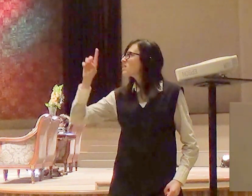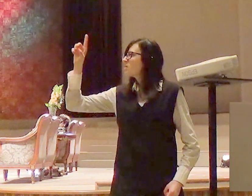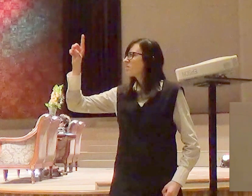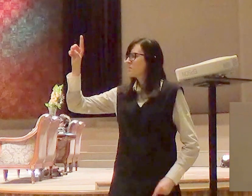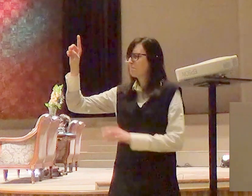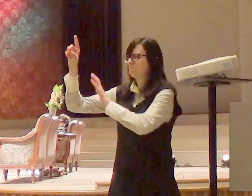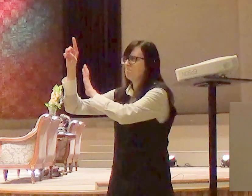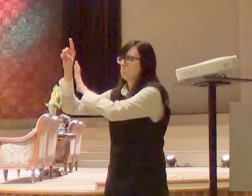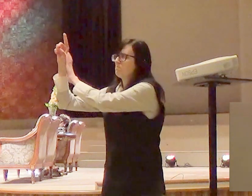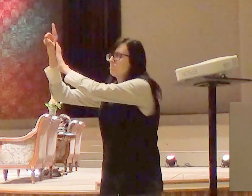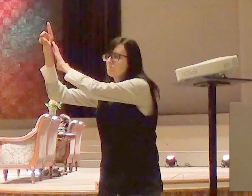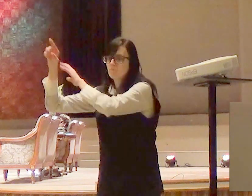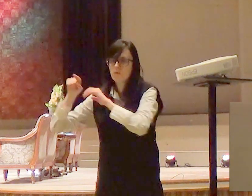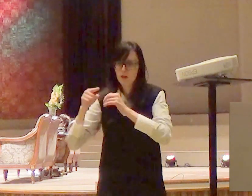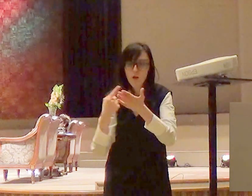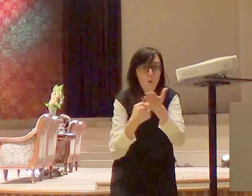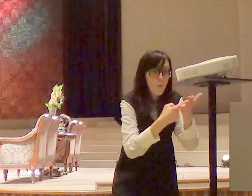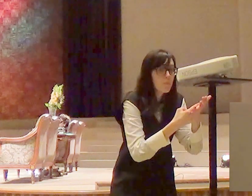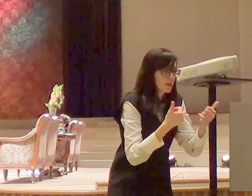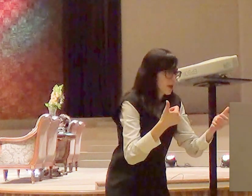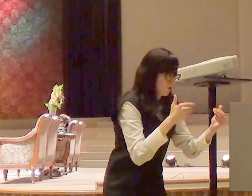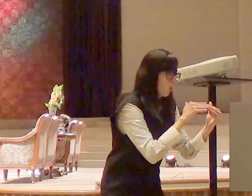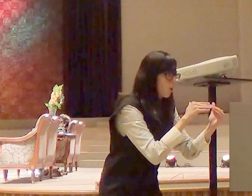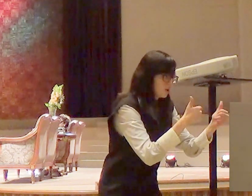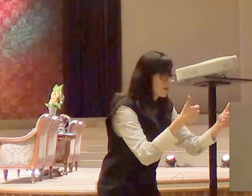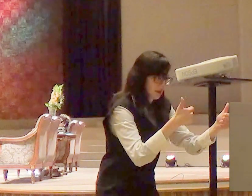pessoas que estão nos apoiando do que com Deus